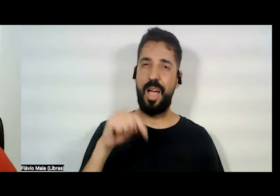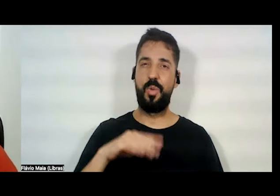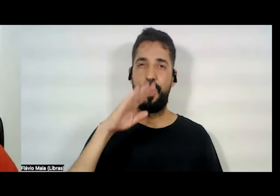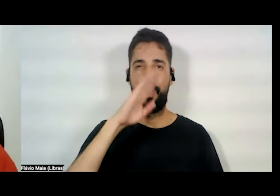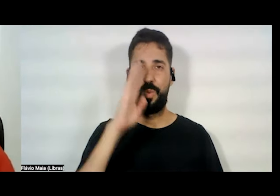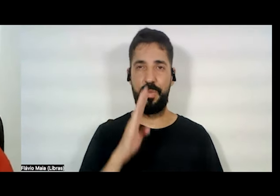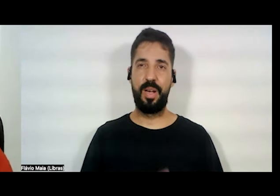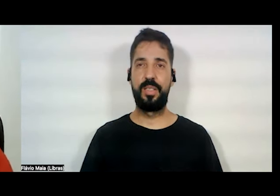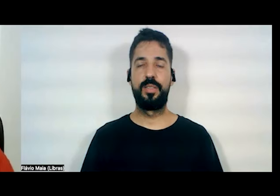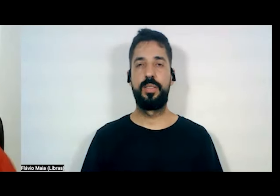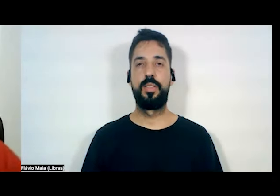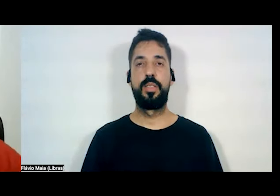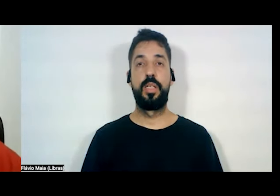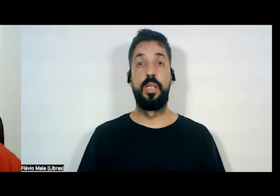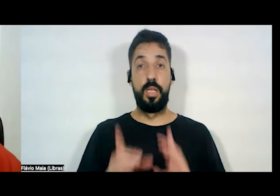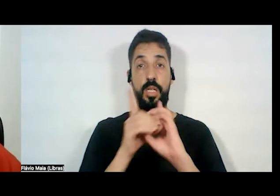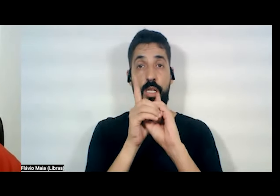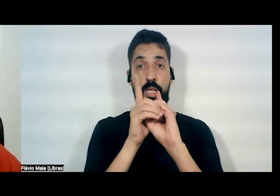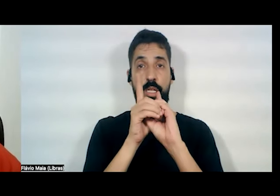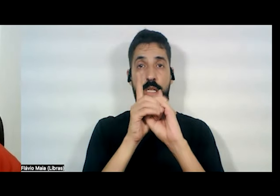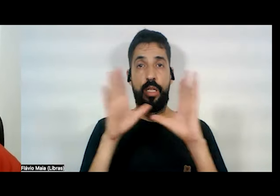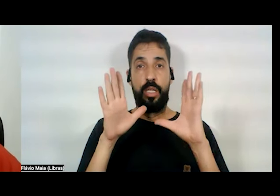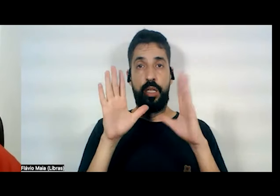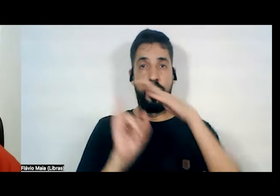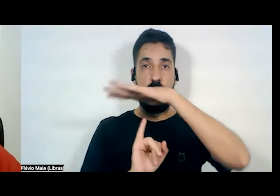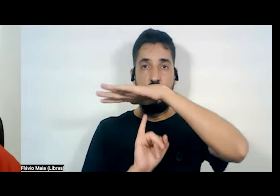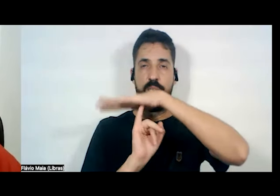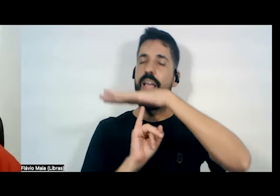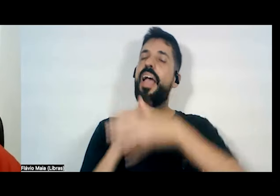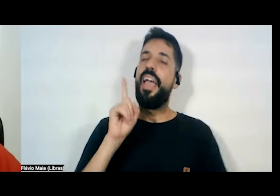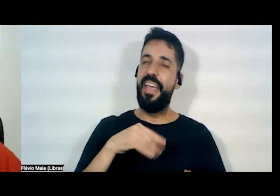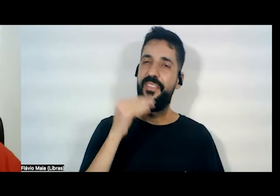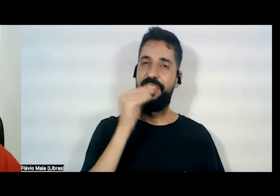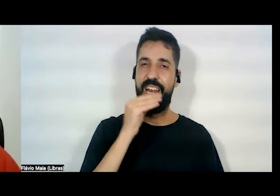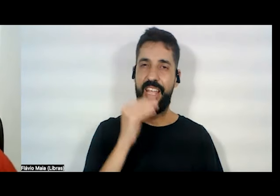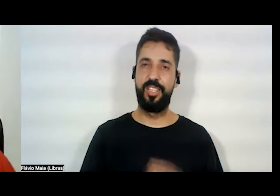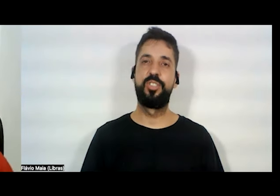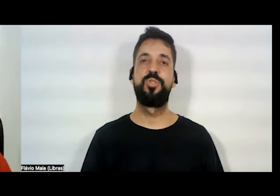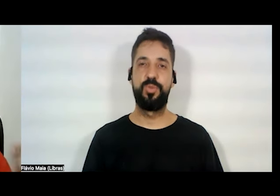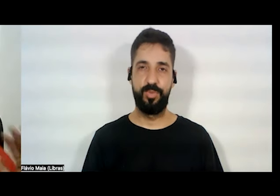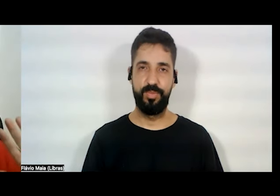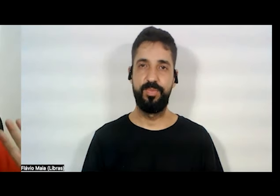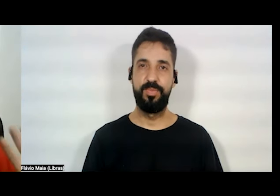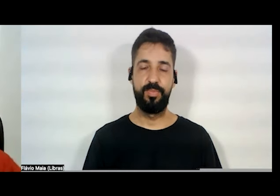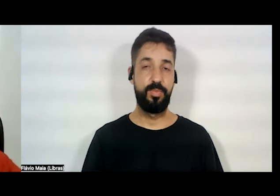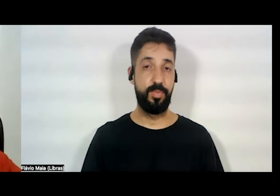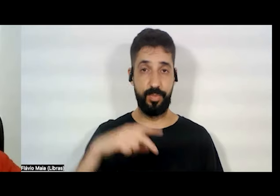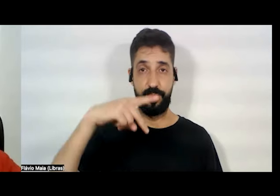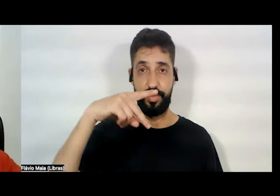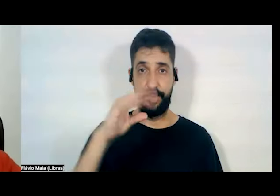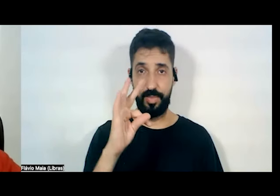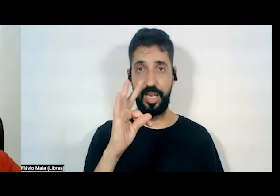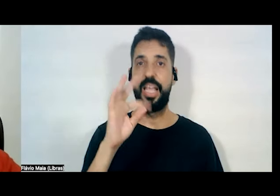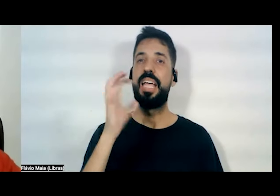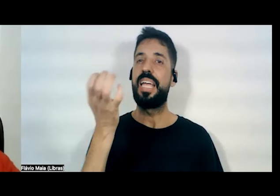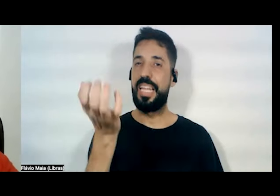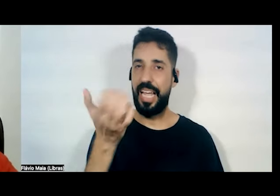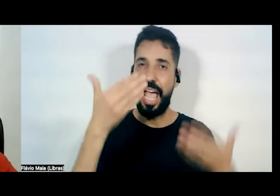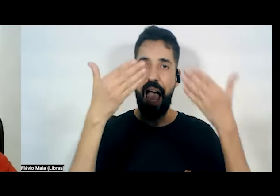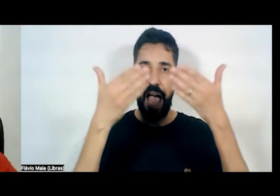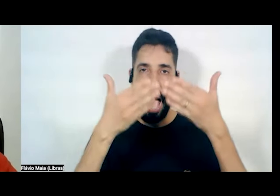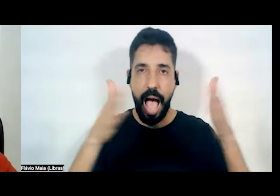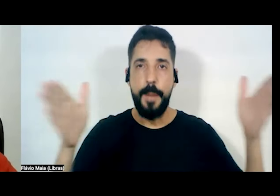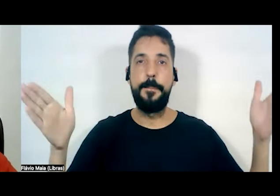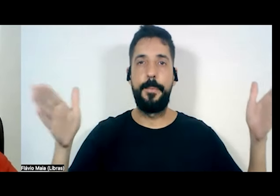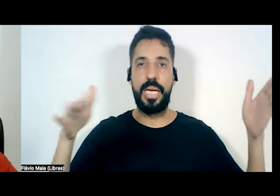A democracia institucional é frágil. O PT quer abrir espaços nessa